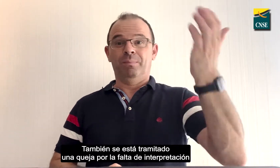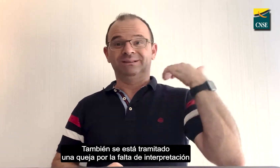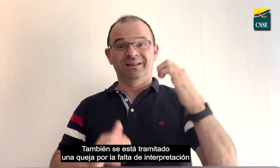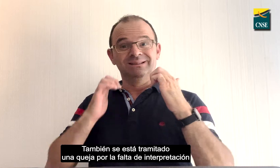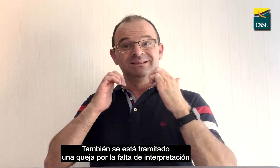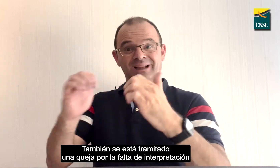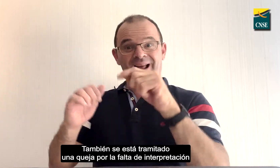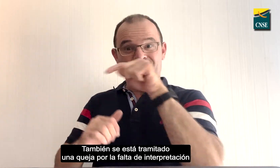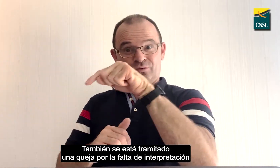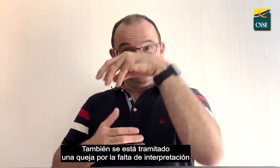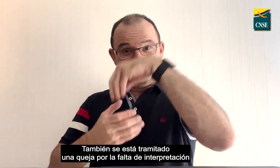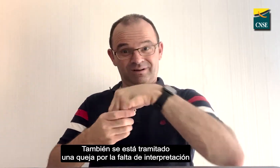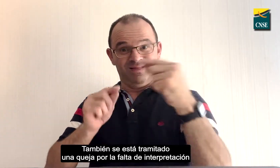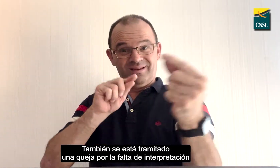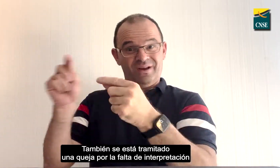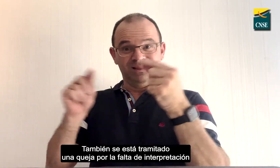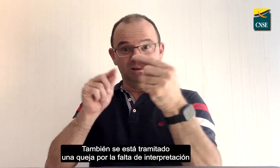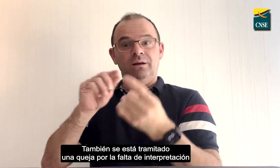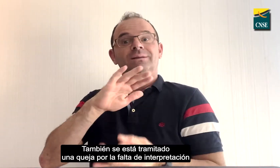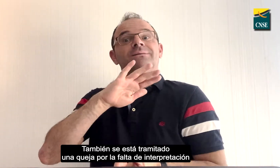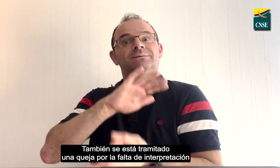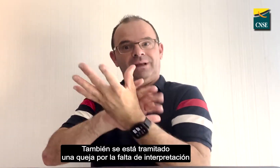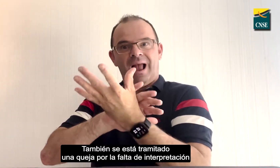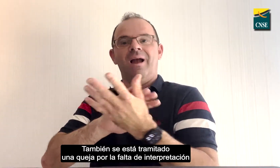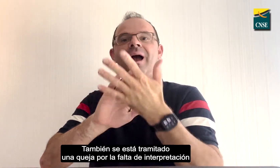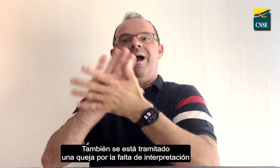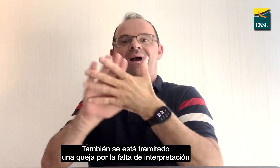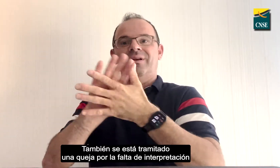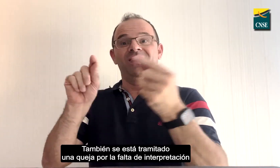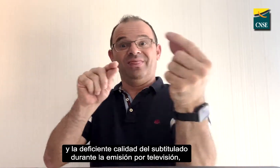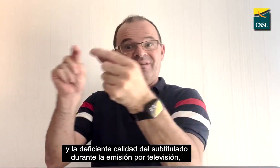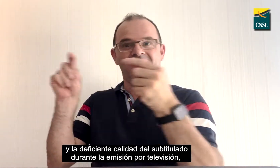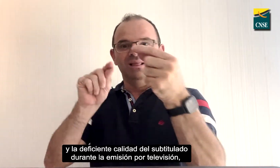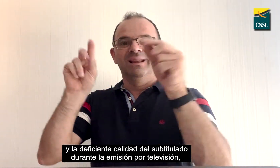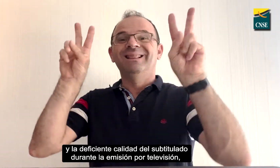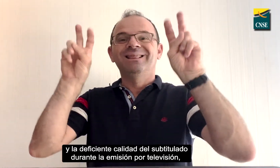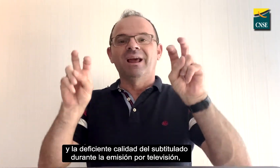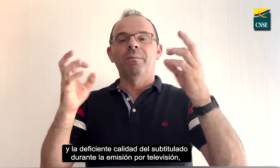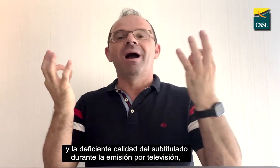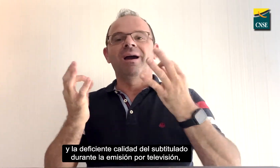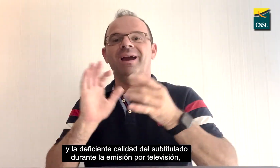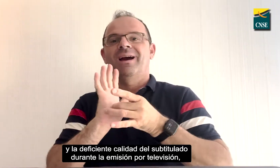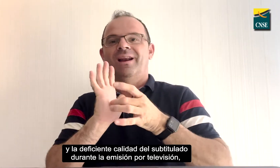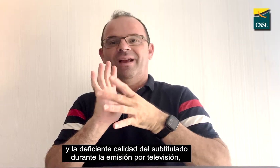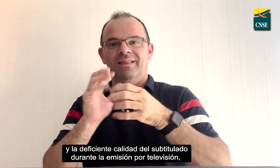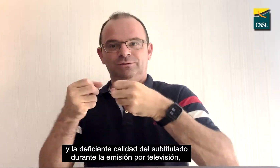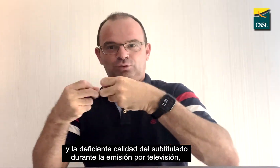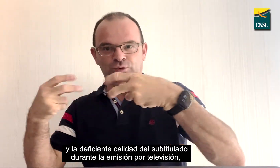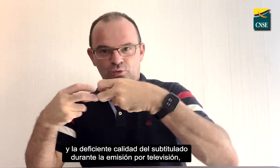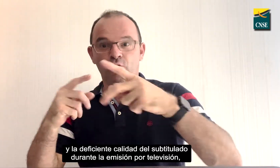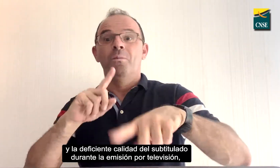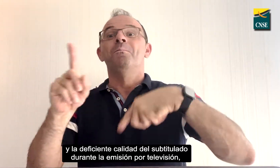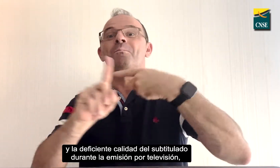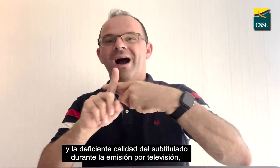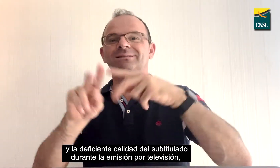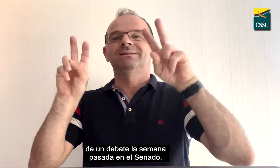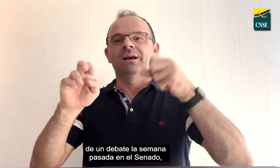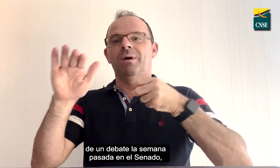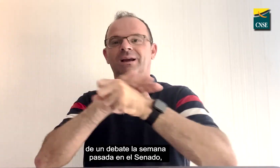una queja por la falta de interpretación y la deficiente calidad del subtitulado durante la emisión por televisión la semana pasada